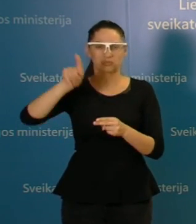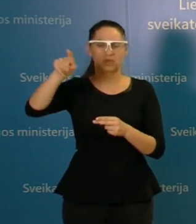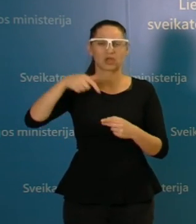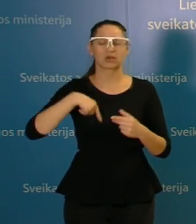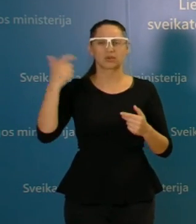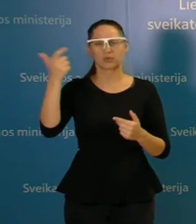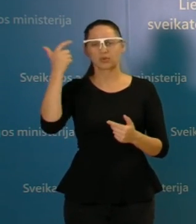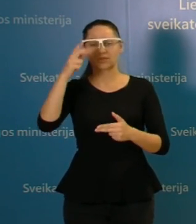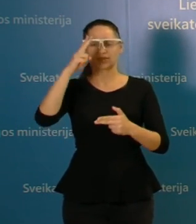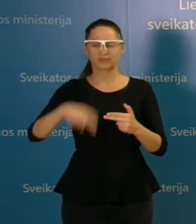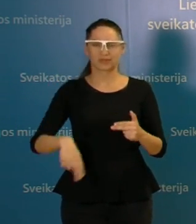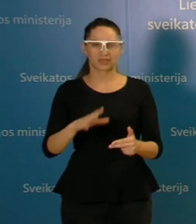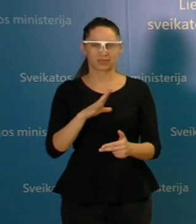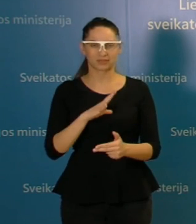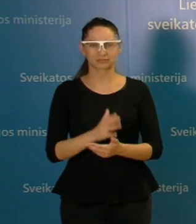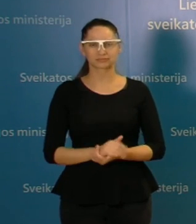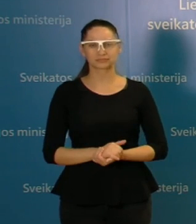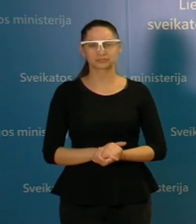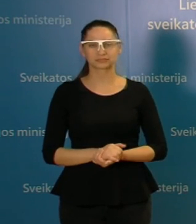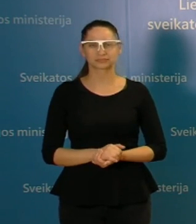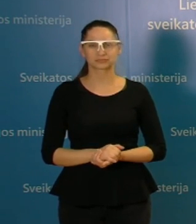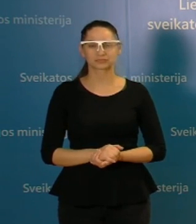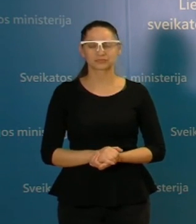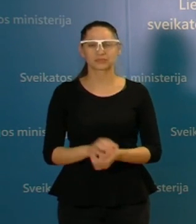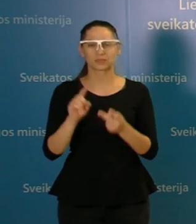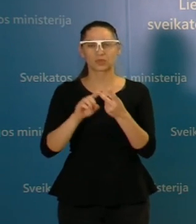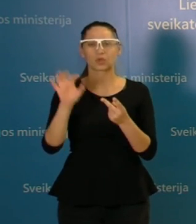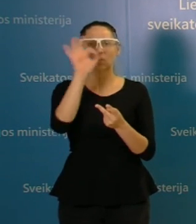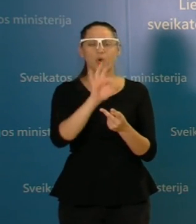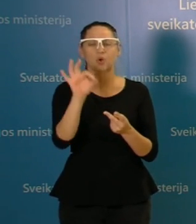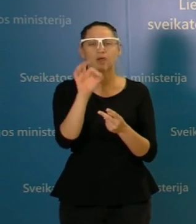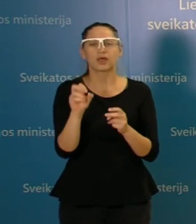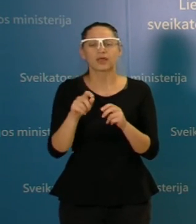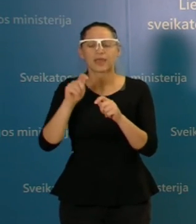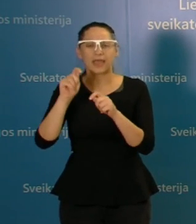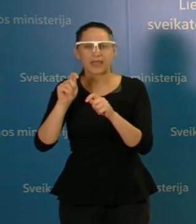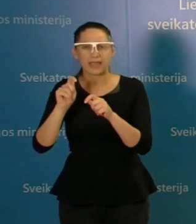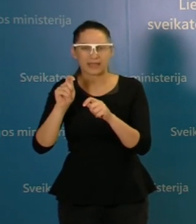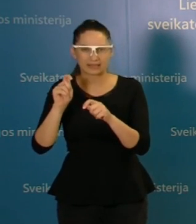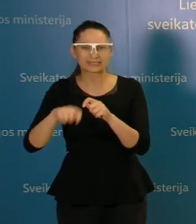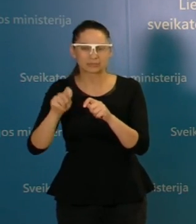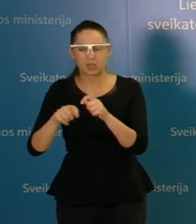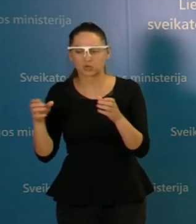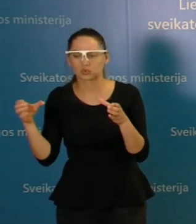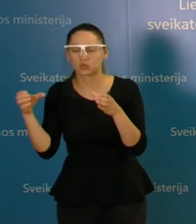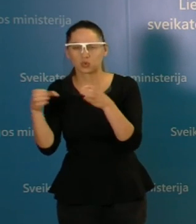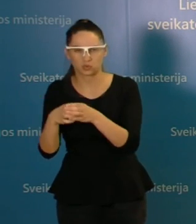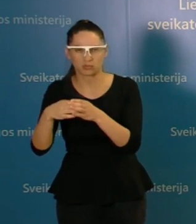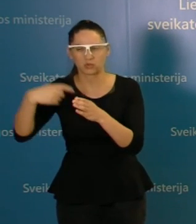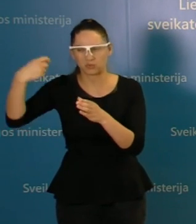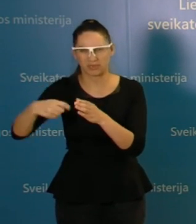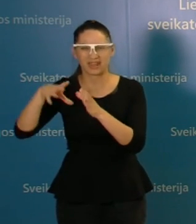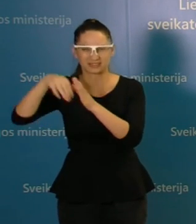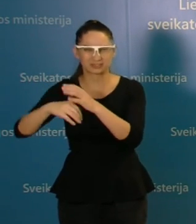negalėčiau pasakyti. O dėl praktinių ekspertų grupės sprendimų įgyvendinimo, tai nereiškia, kad